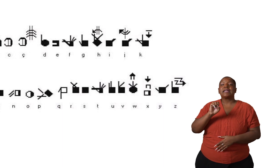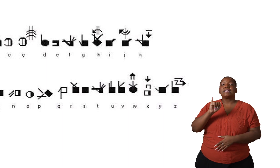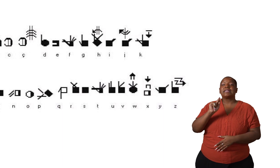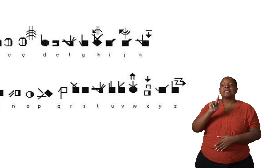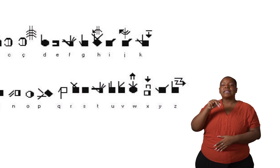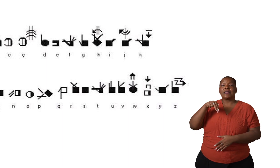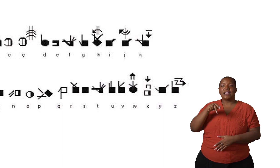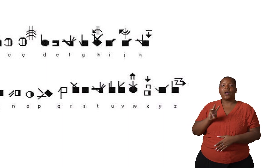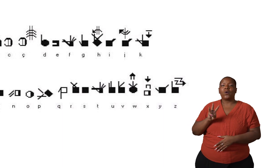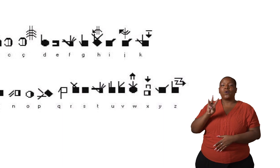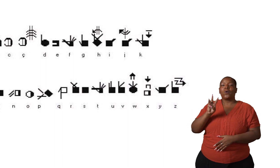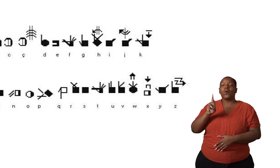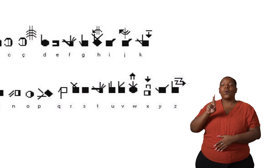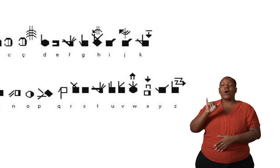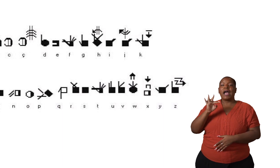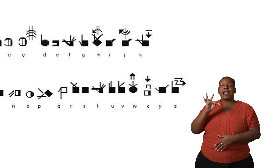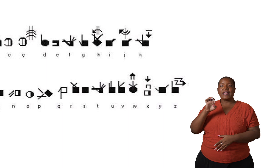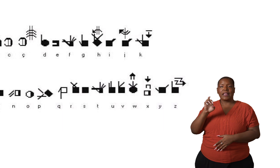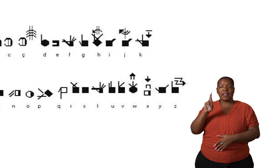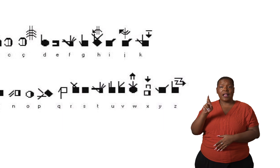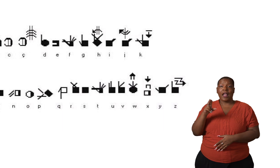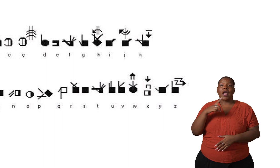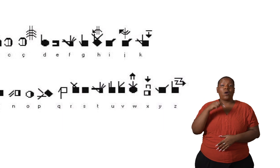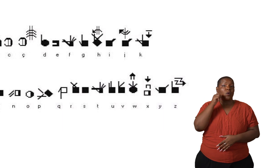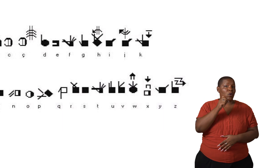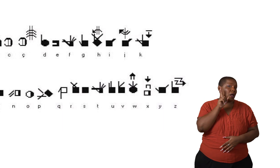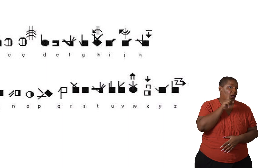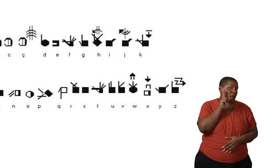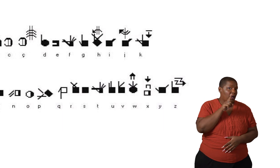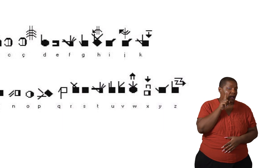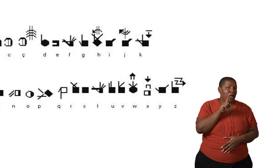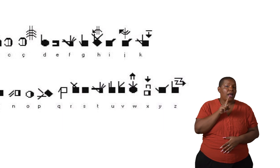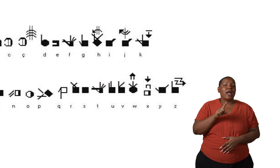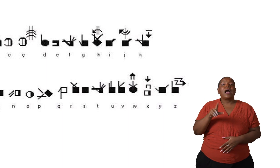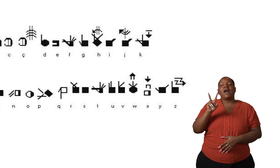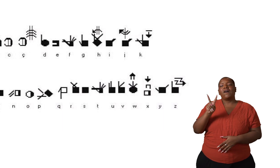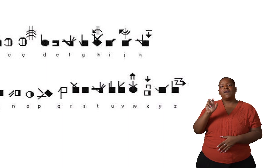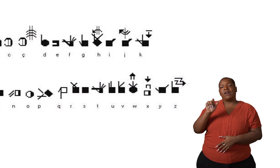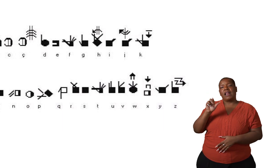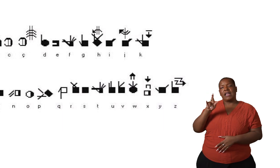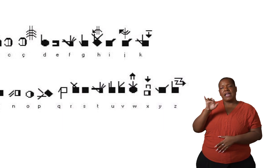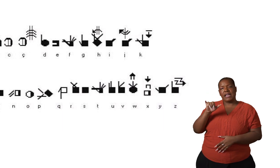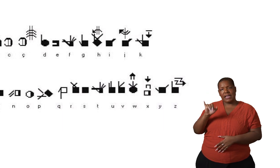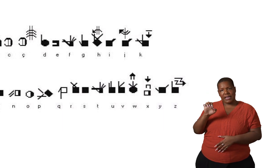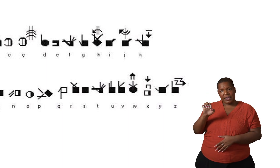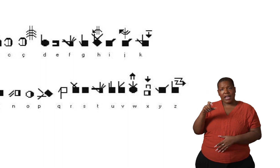código foi inventado por uma americana chamada Valerie Sutton. Ele é bastante utilizado para a anotação da língua de sinais.